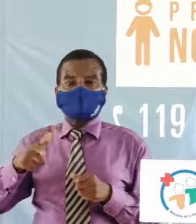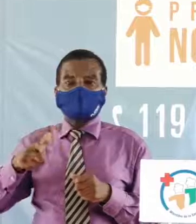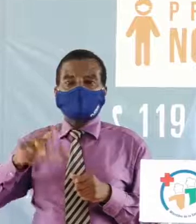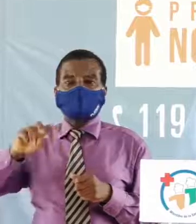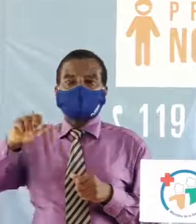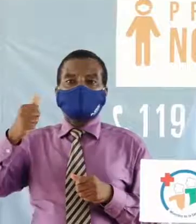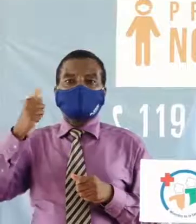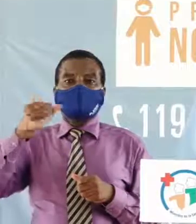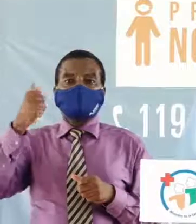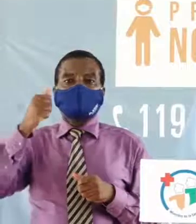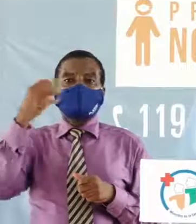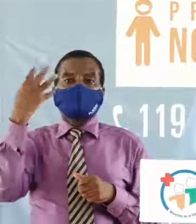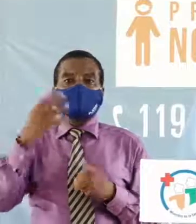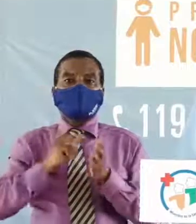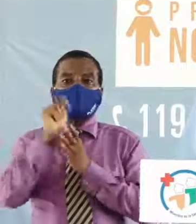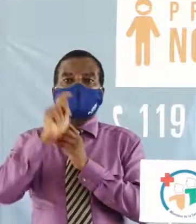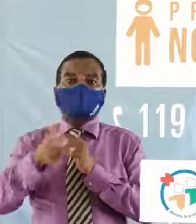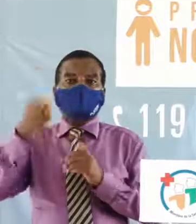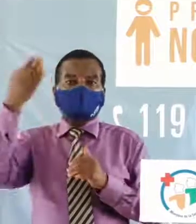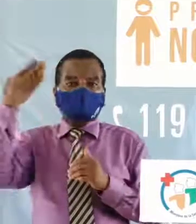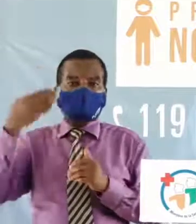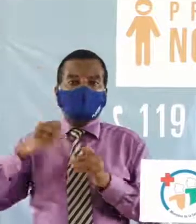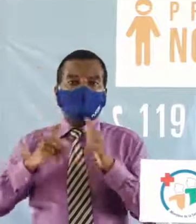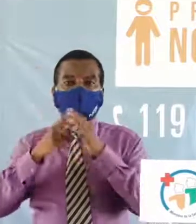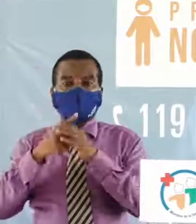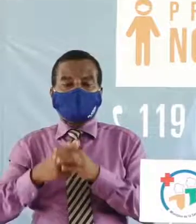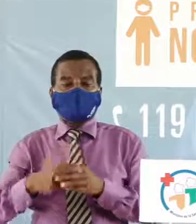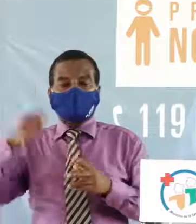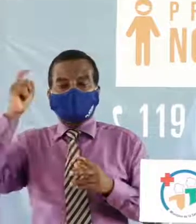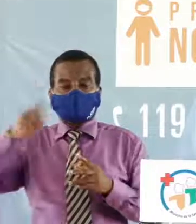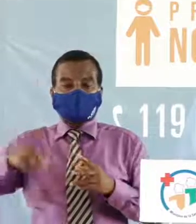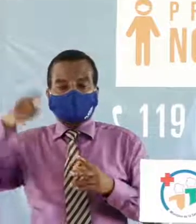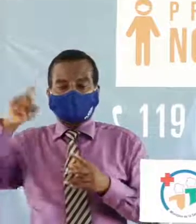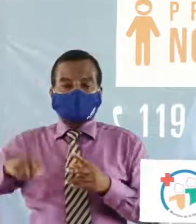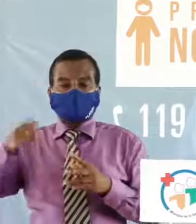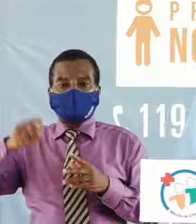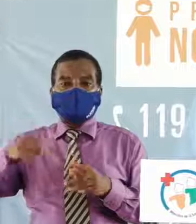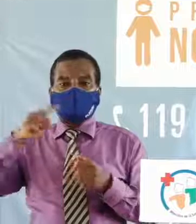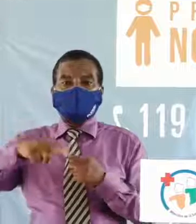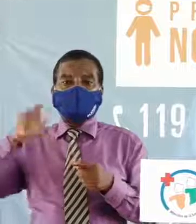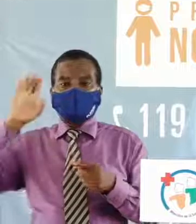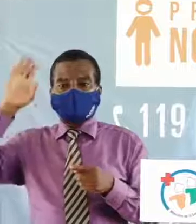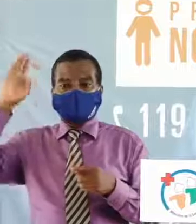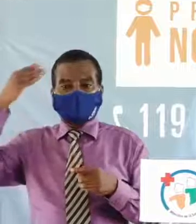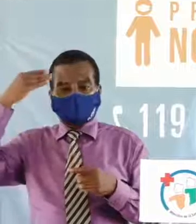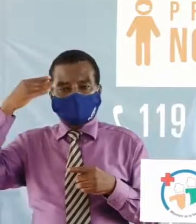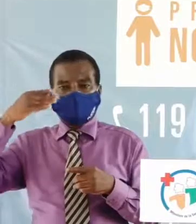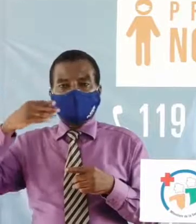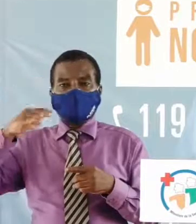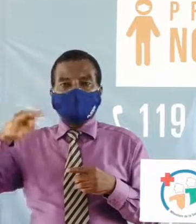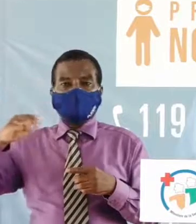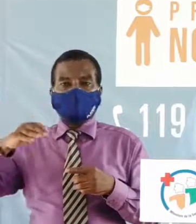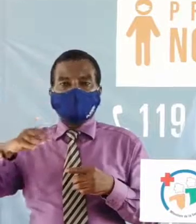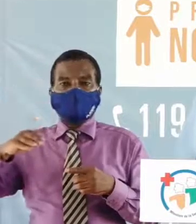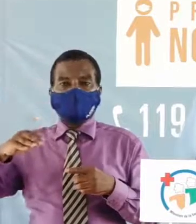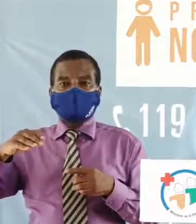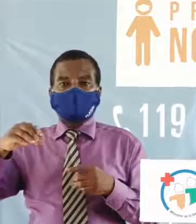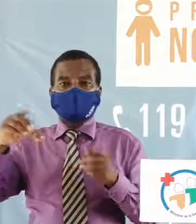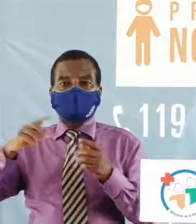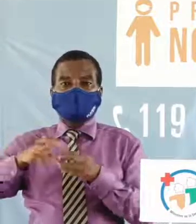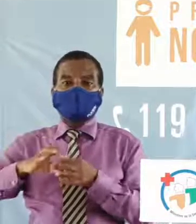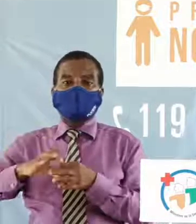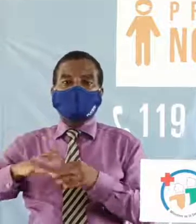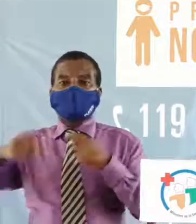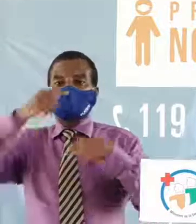14 avril dernier il est apparu nécessaire à monsieur le ministre des transports en relation avec tous ses